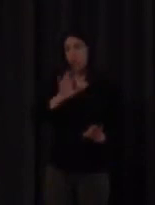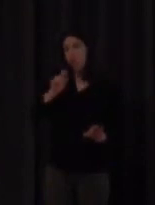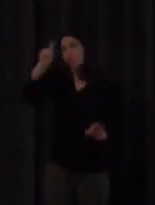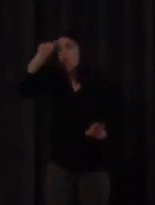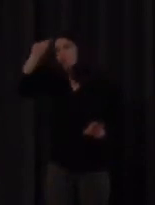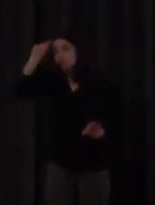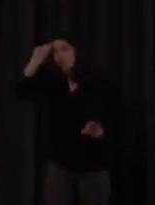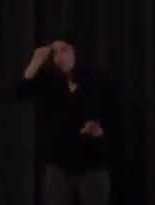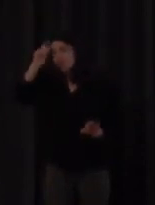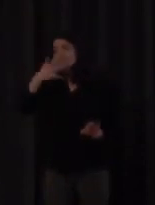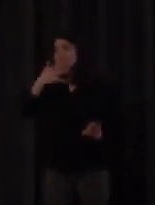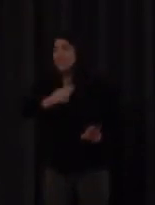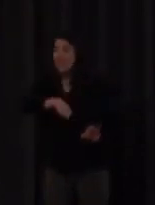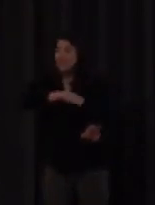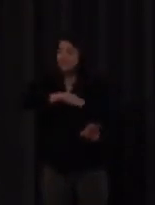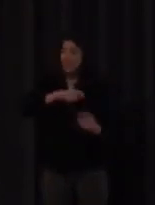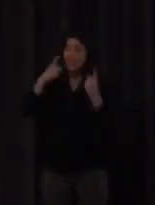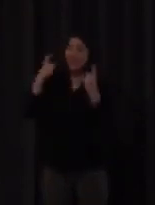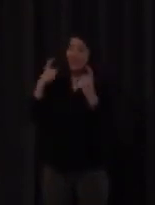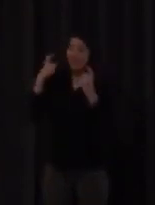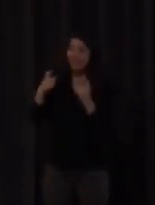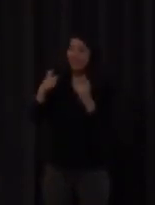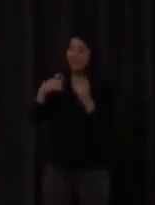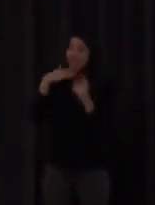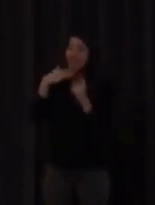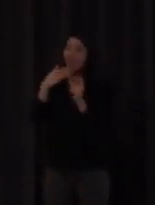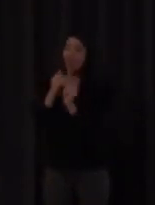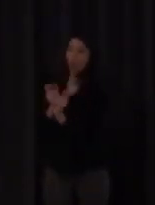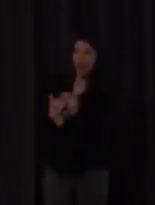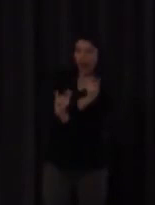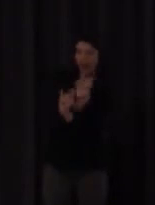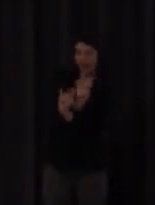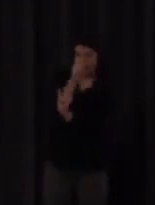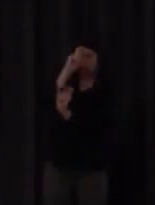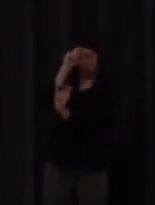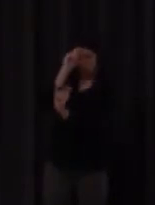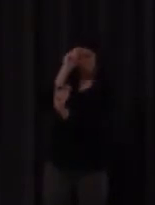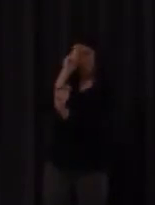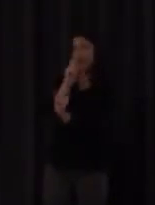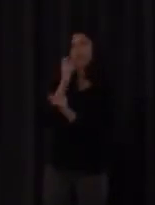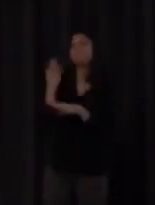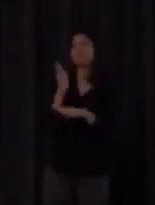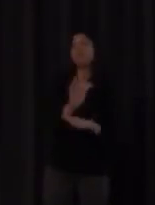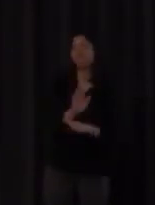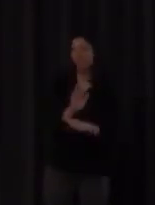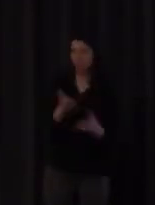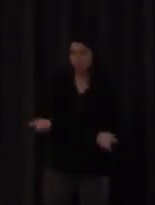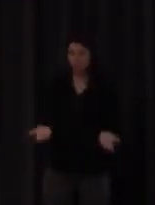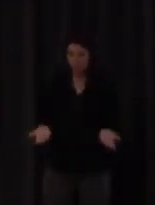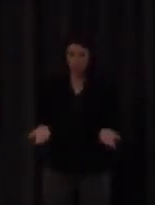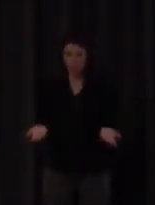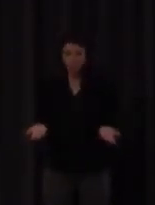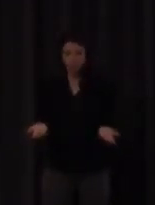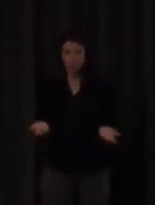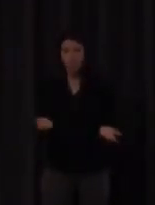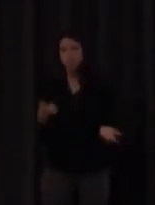necesitan ser presentados necesitan de algo que se llama un presentador por defecto ningún niño oyente con doce años va a